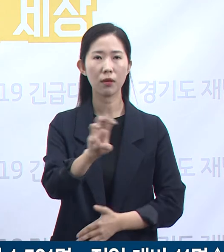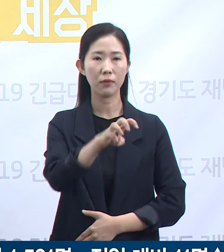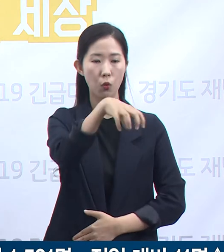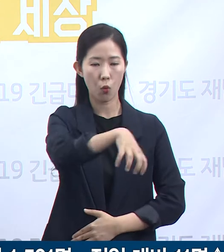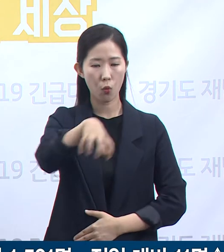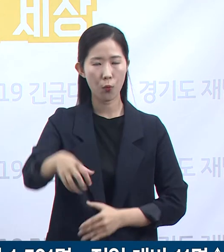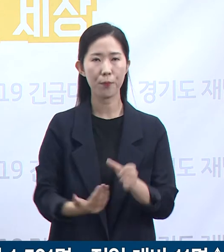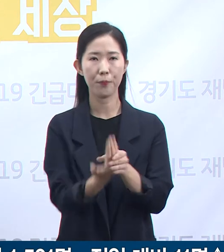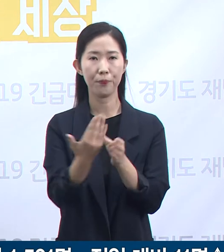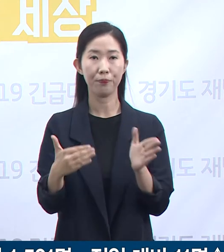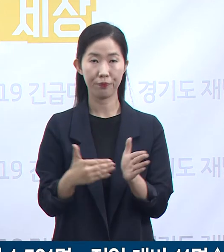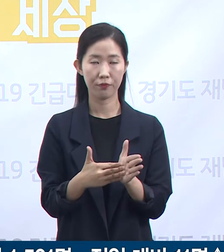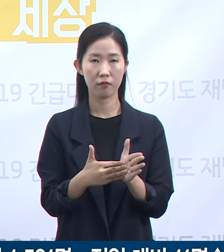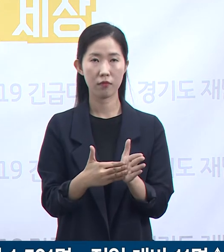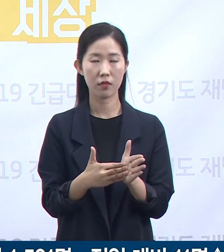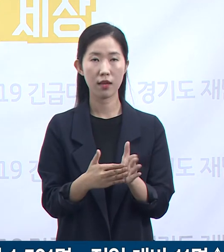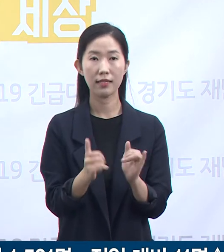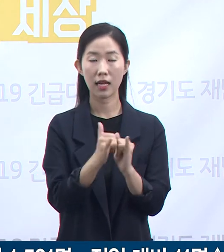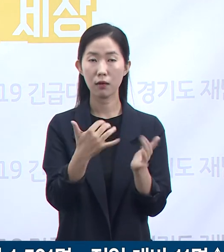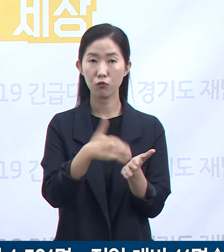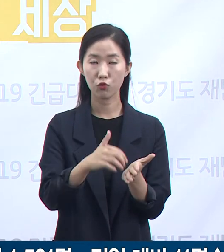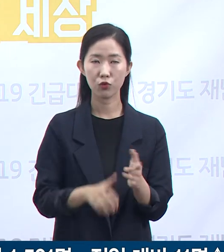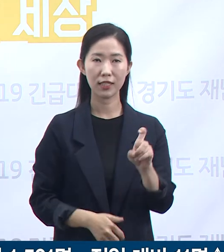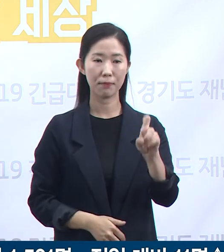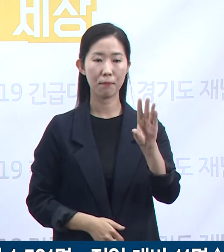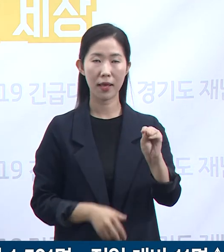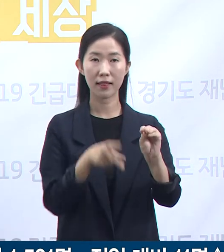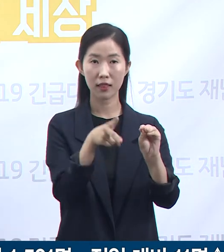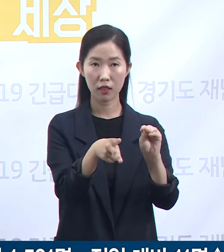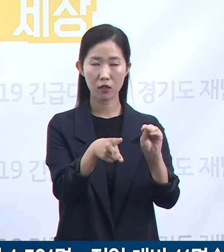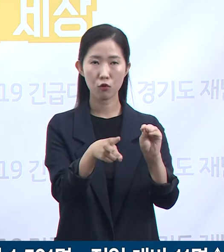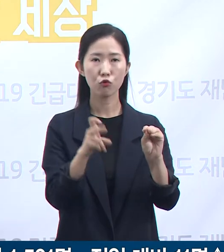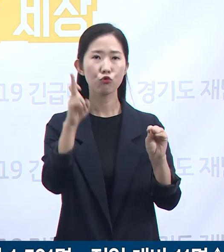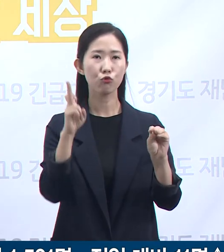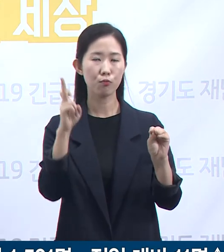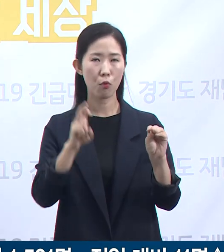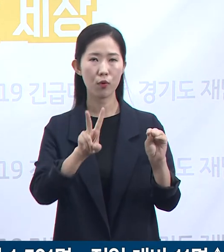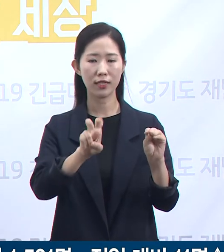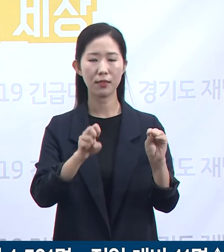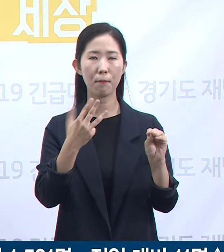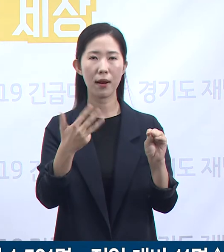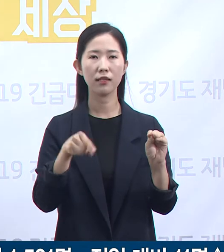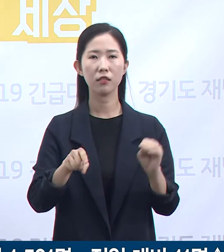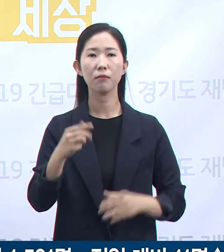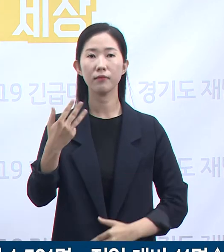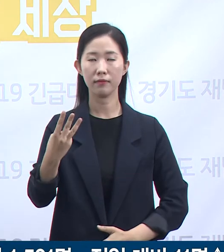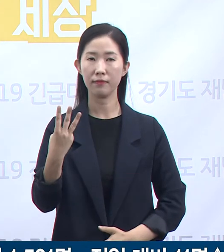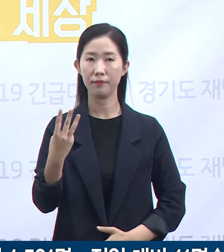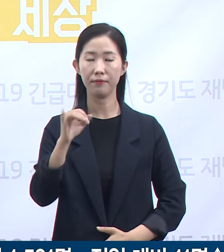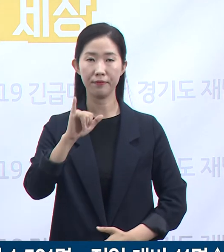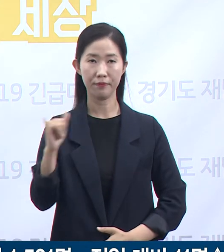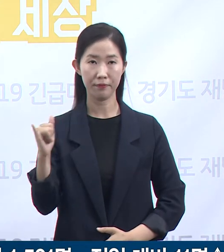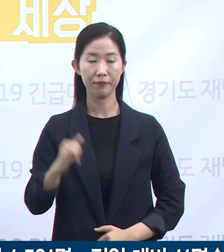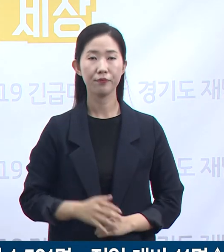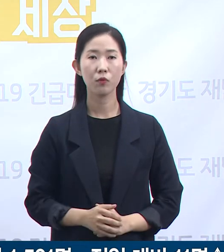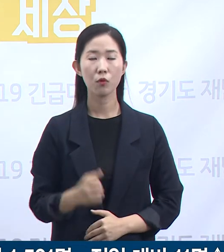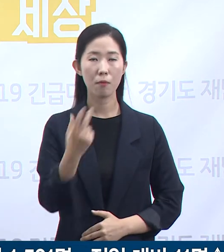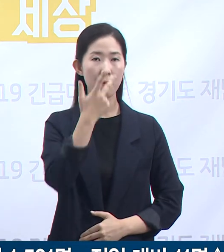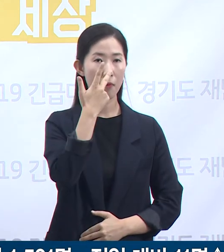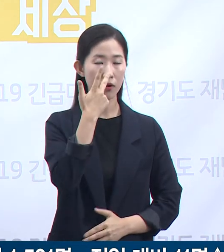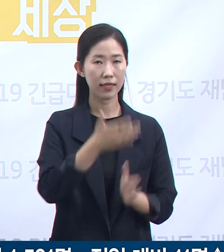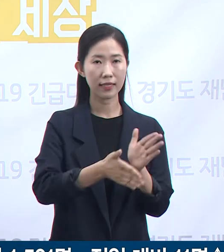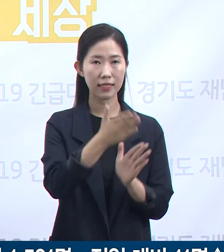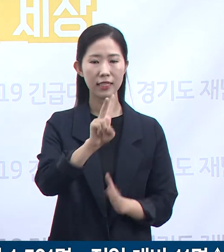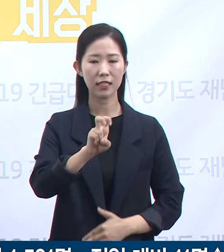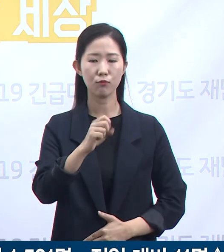도내 시군별 인구 10만 명당 확진자 발생 수는 군포시가 28.3명으로 가장 높고 다음 평택시 26